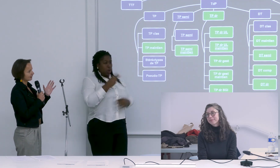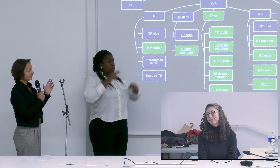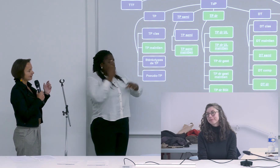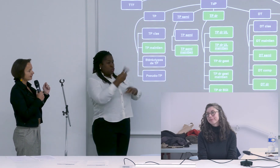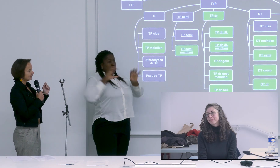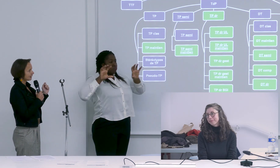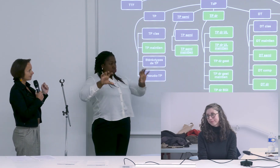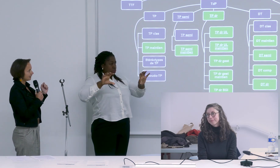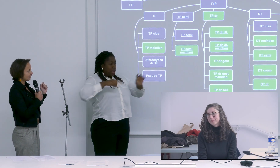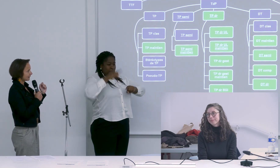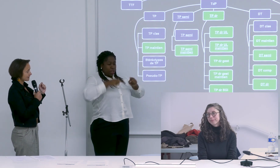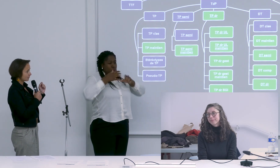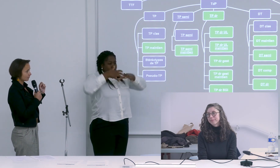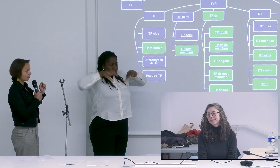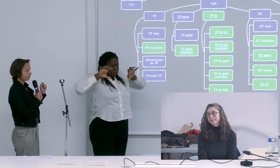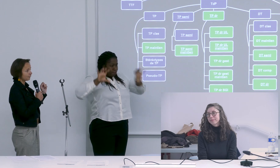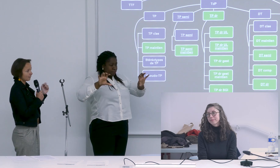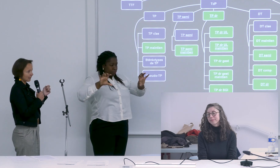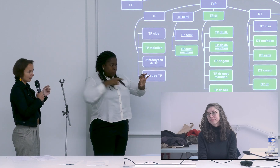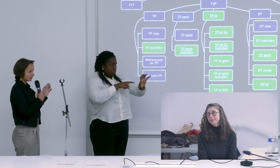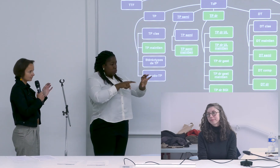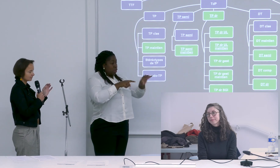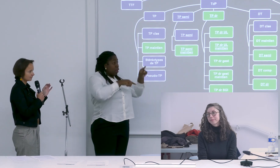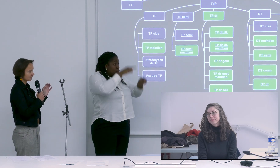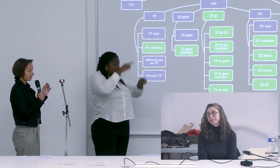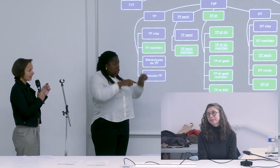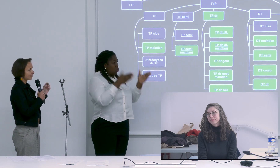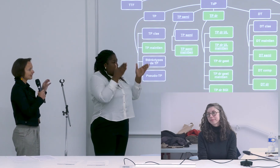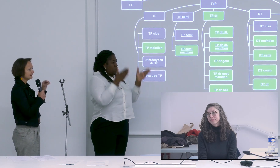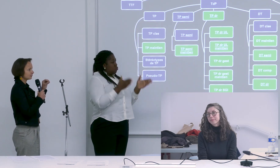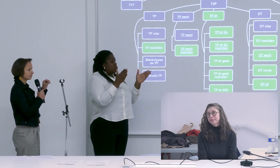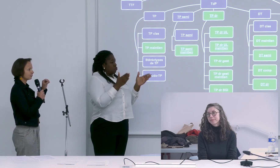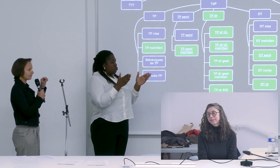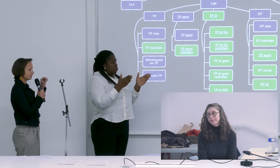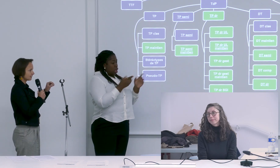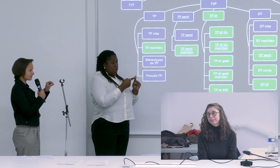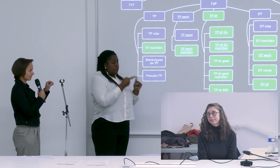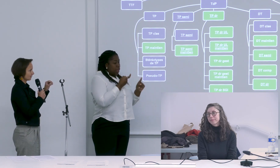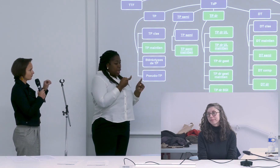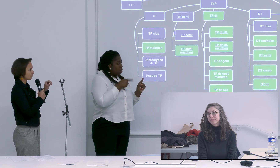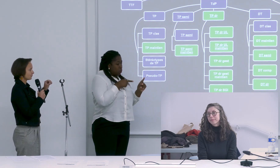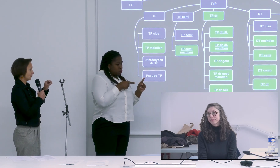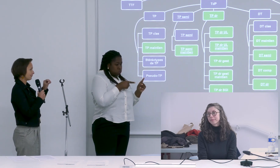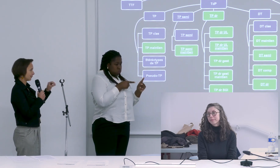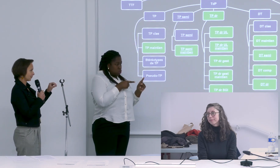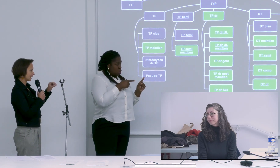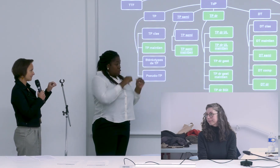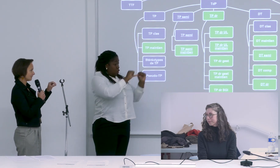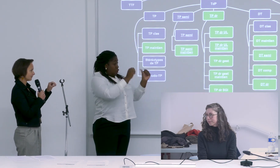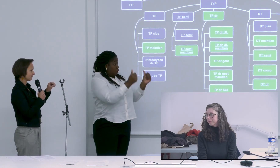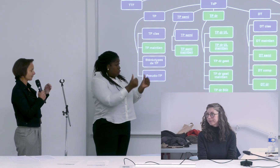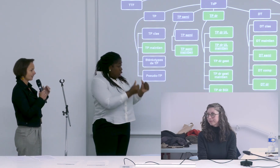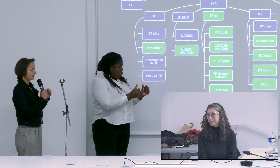il y a les variations formelles à partir de ce point fixe de la forme